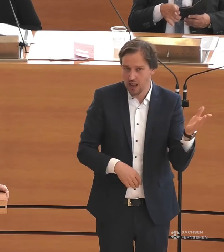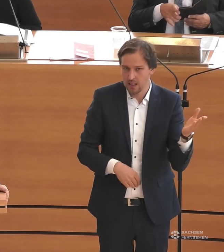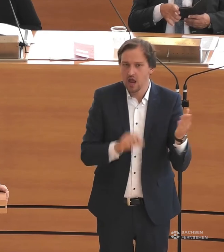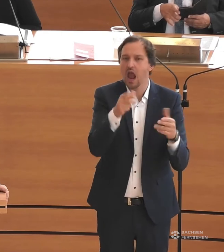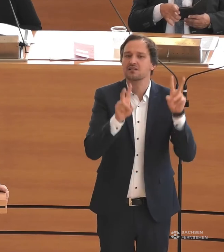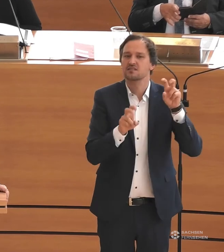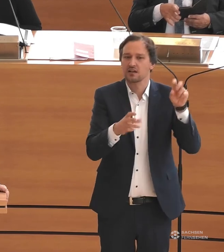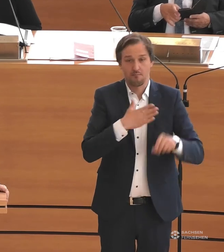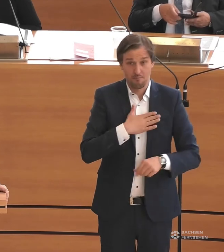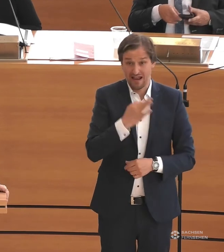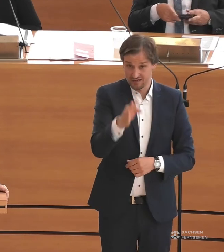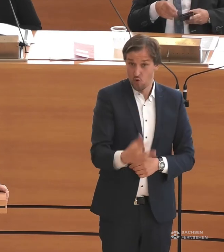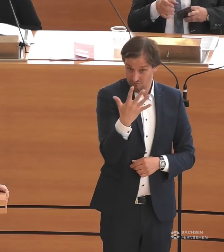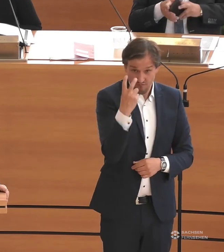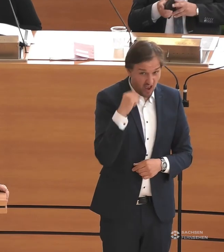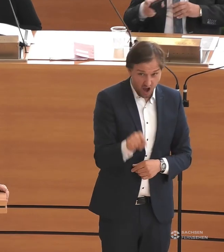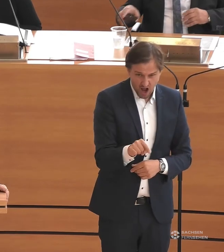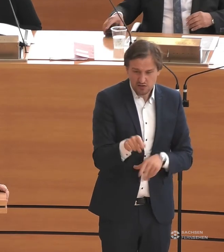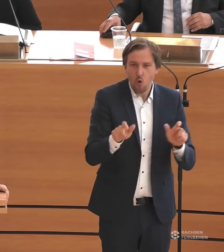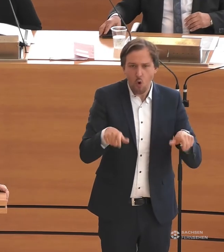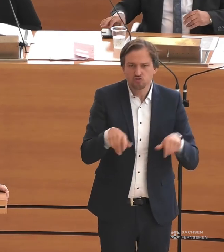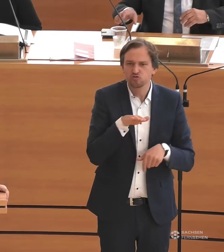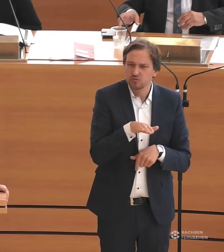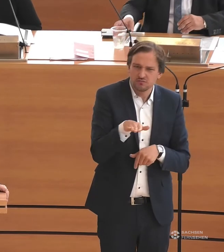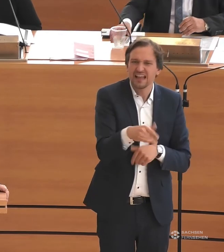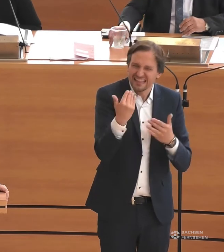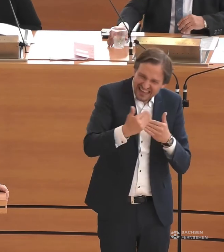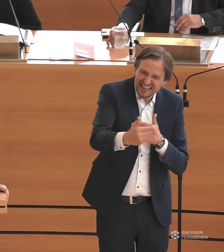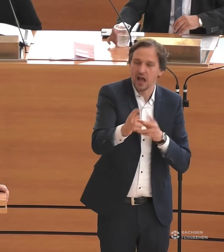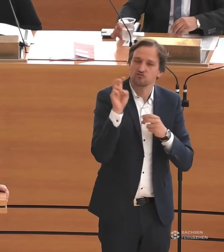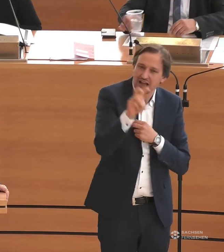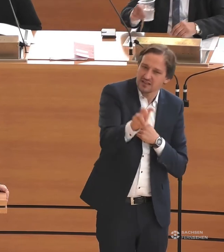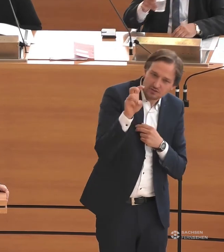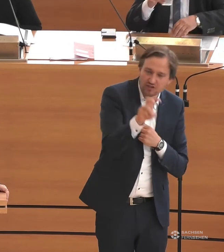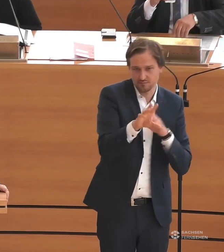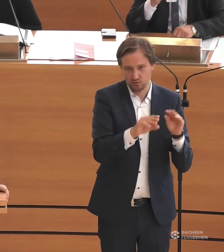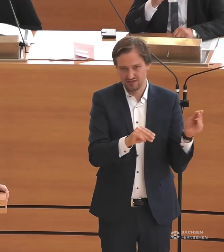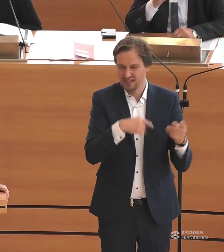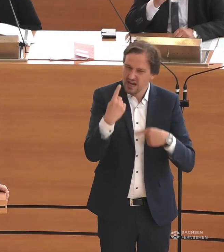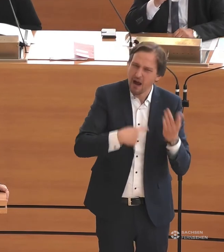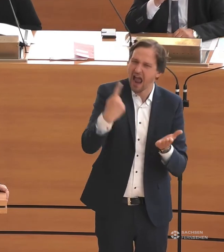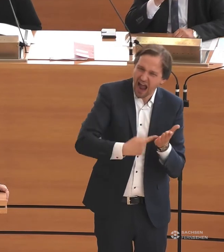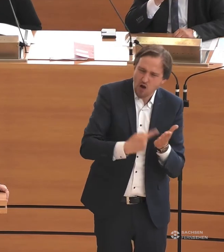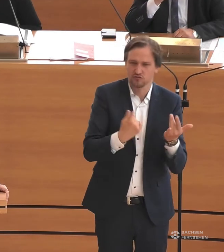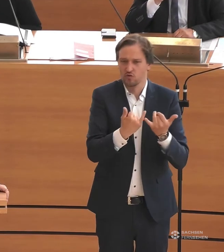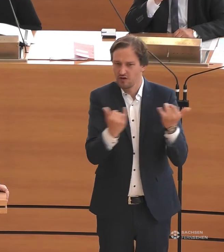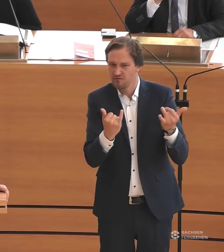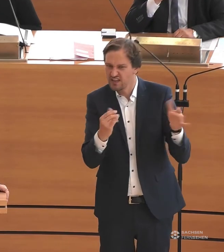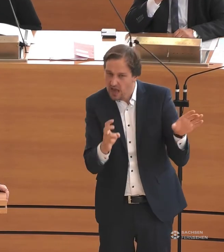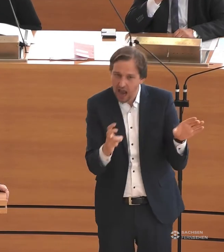mein Sohn 5 sitzt im Rollstuhl und wir nutzen täglich die Straßenbahn. Und es ist immer wieder eine Herausforderung, da unsere